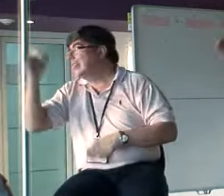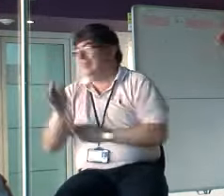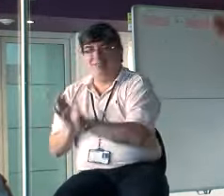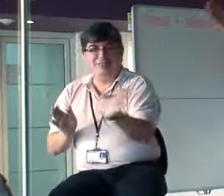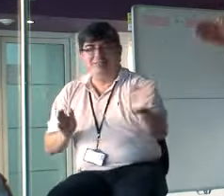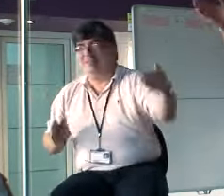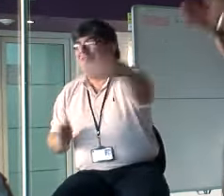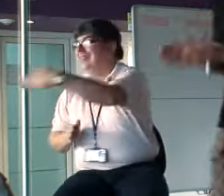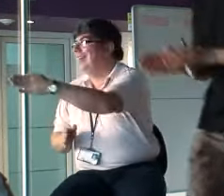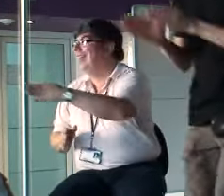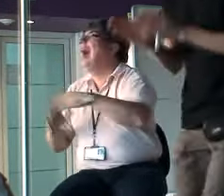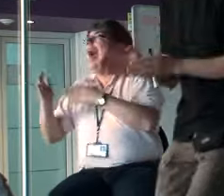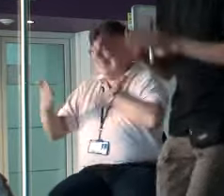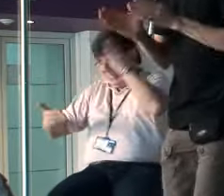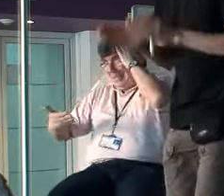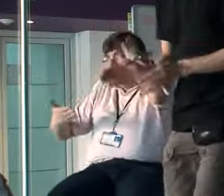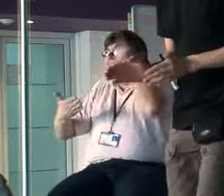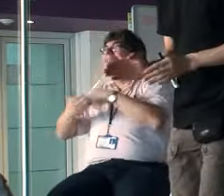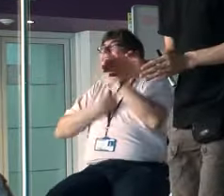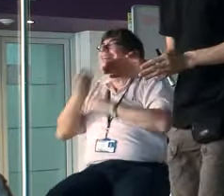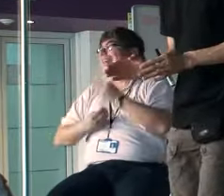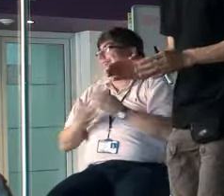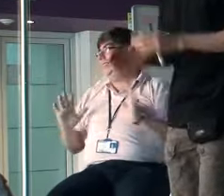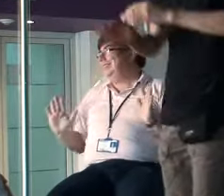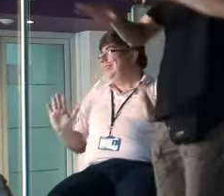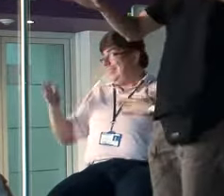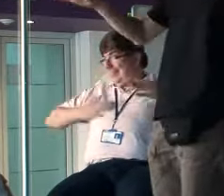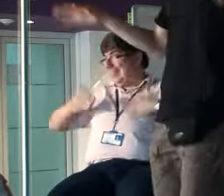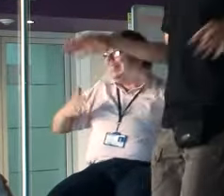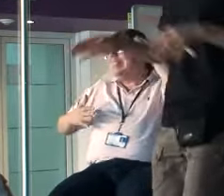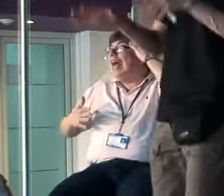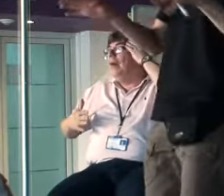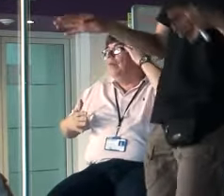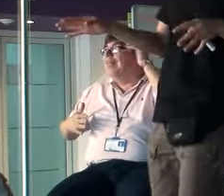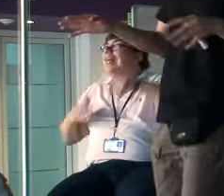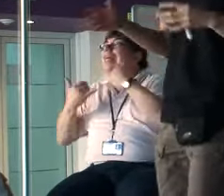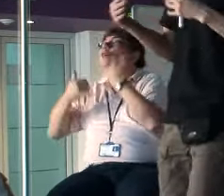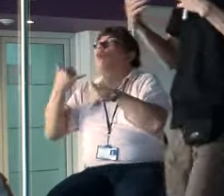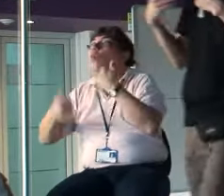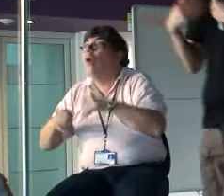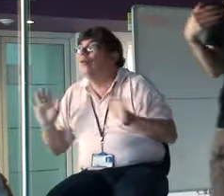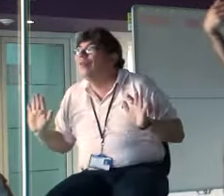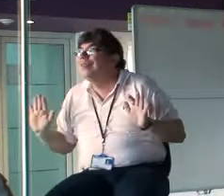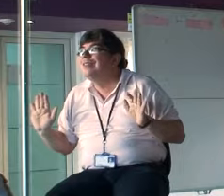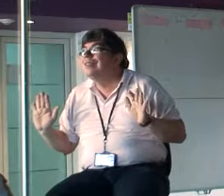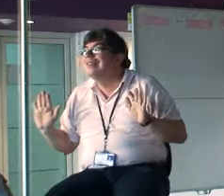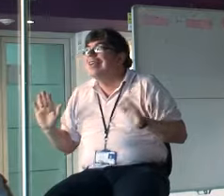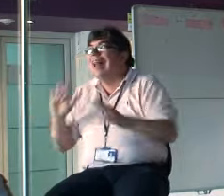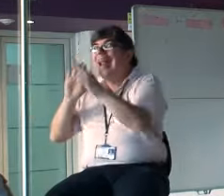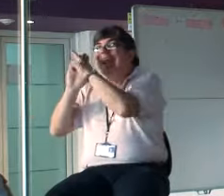todo el mundo sabe lo que tiene que hacer. Es un juego en el que las reglas de juego